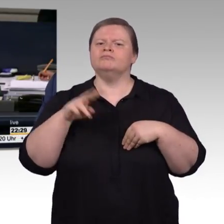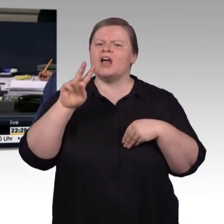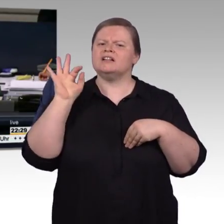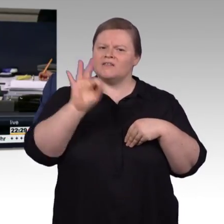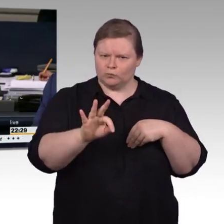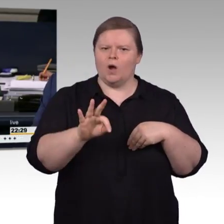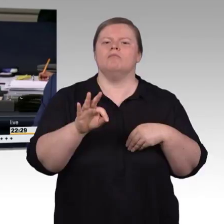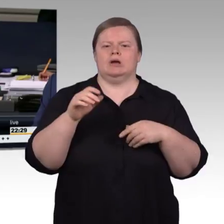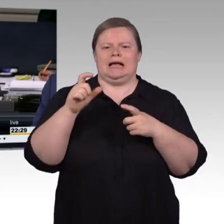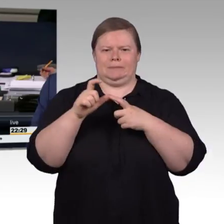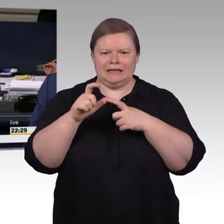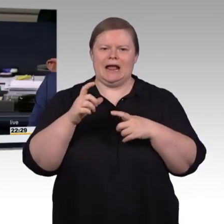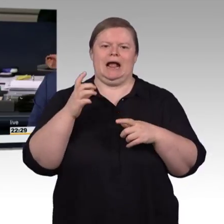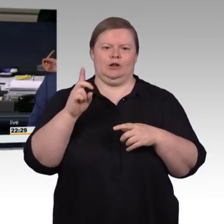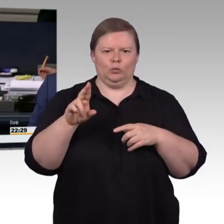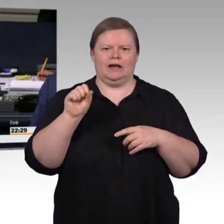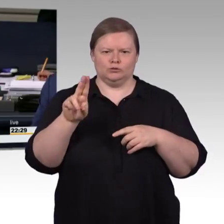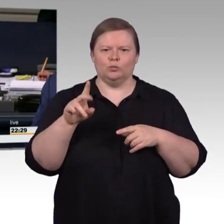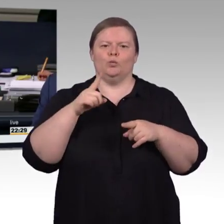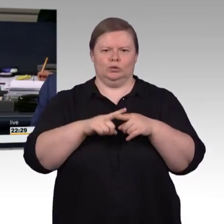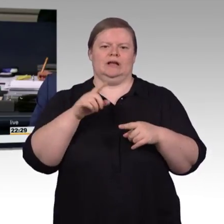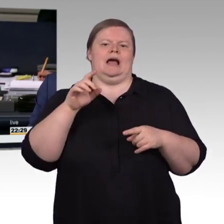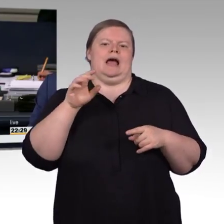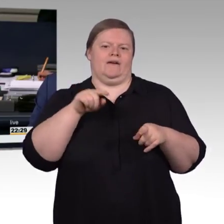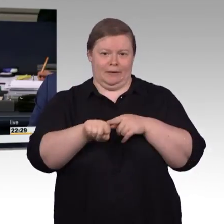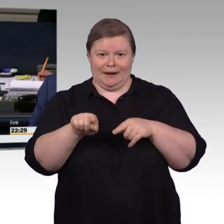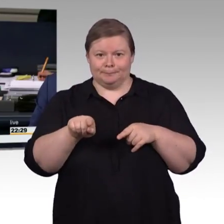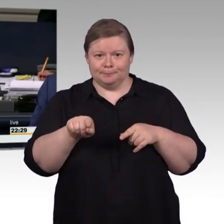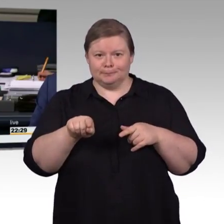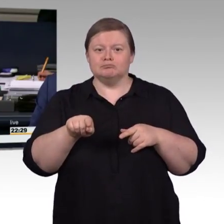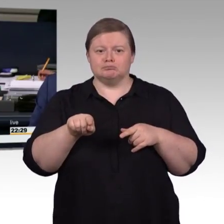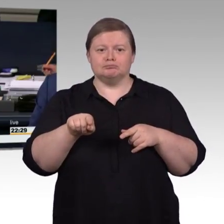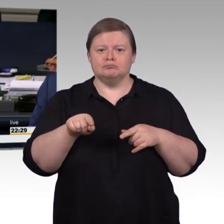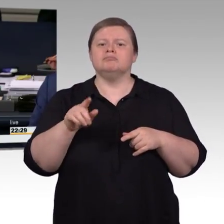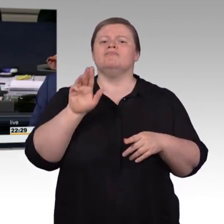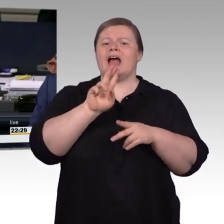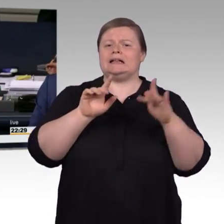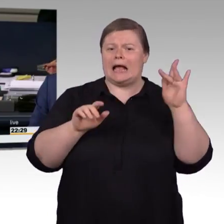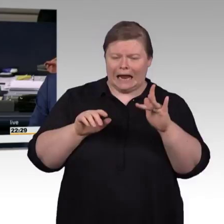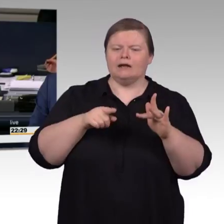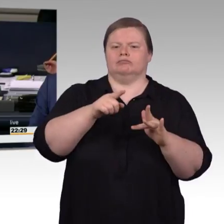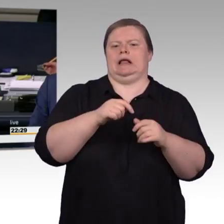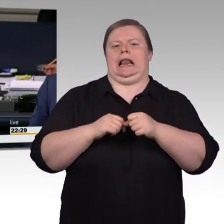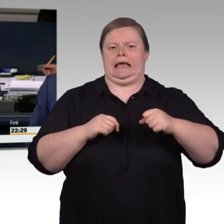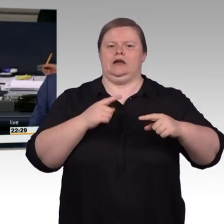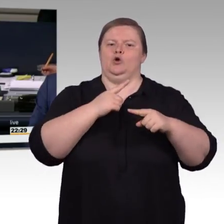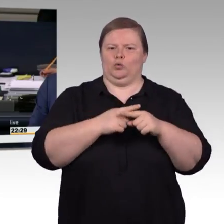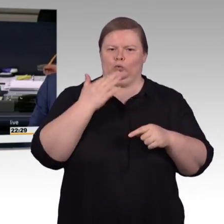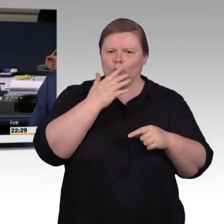FDP. Dagegen war die Fraktion der Linken von Bündnis 90 die Grünen und der AfD. Wir